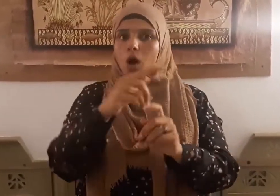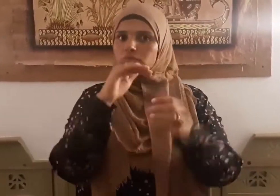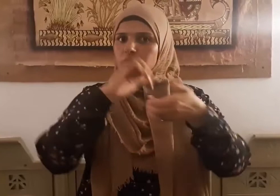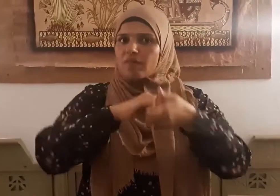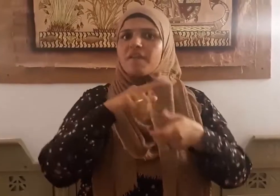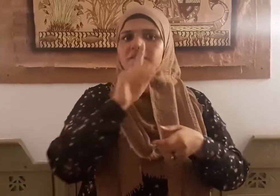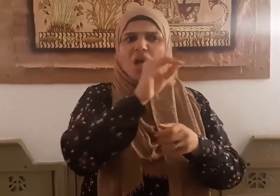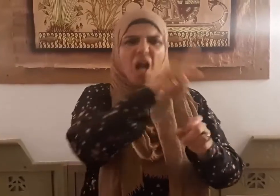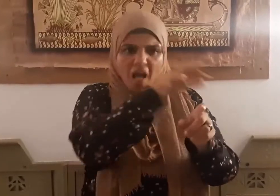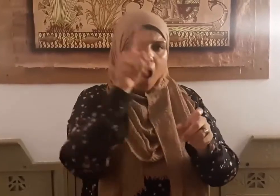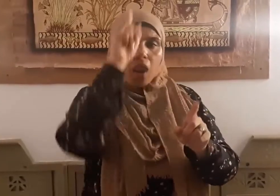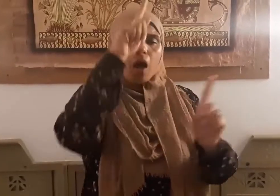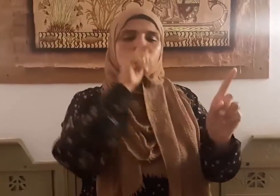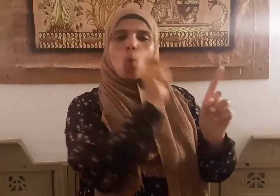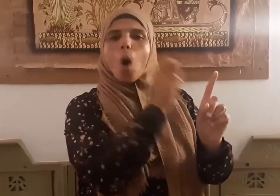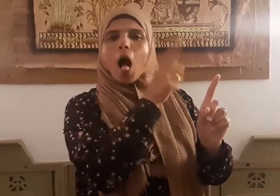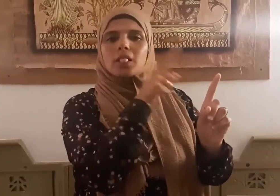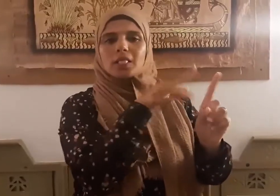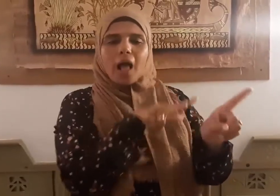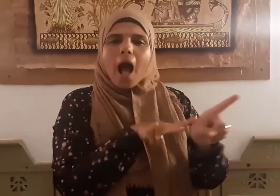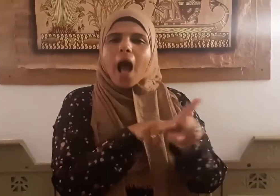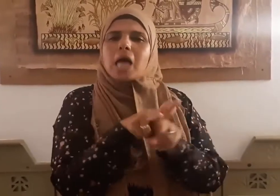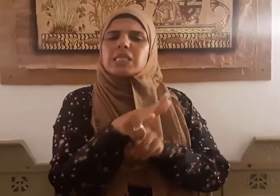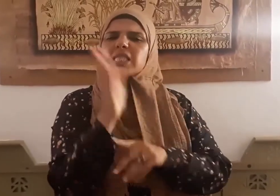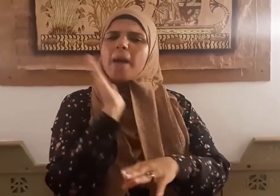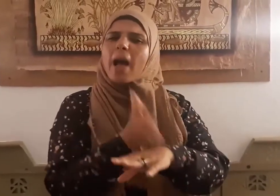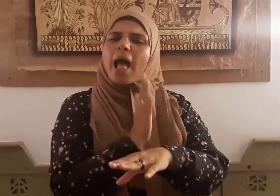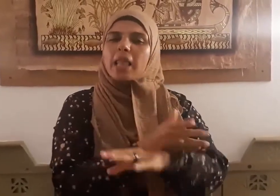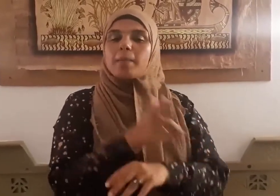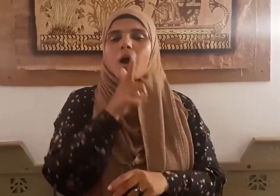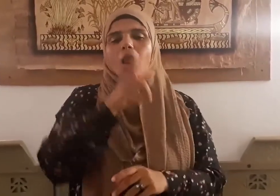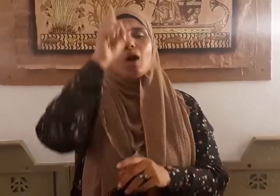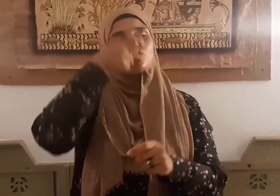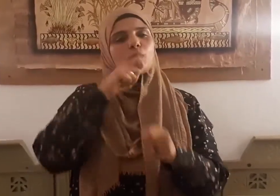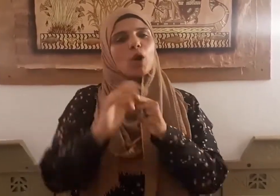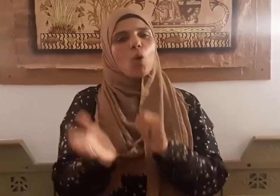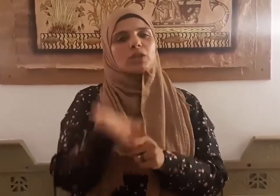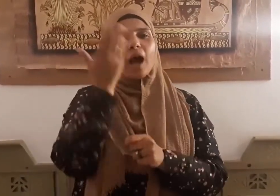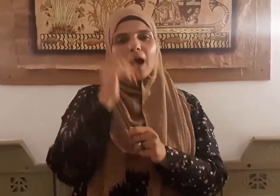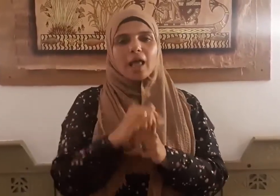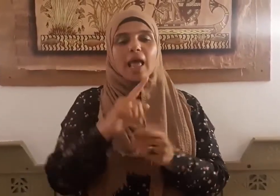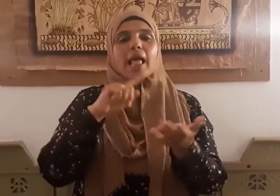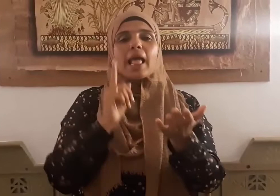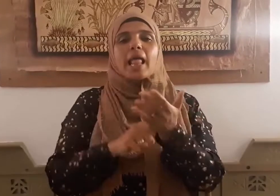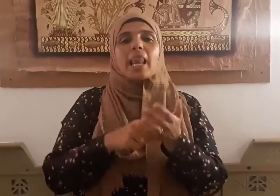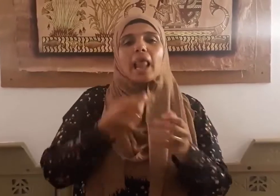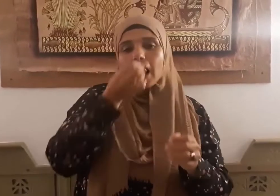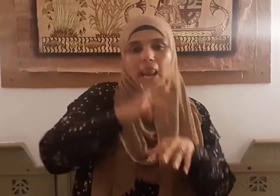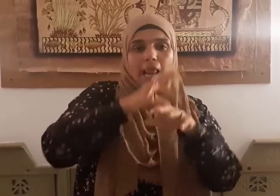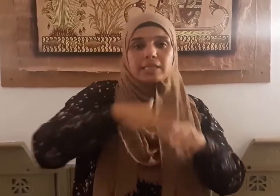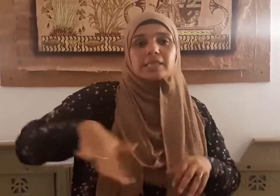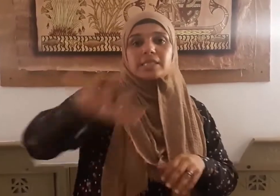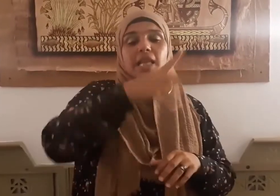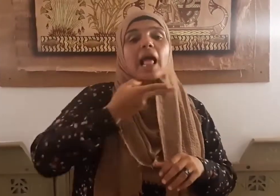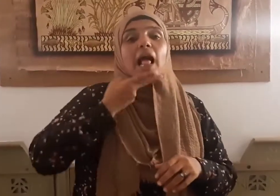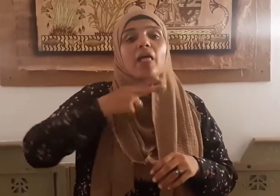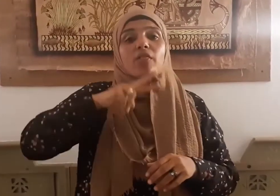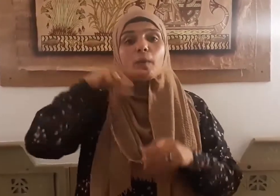بالعذاب الأليم قال تعالى إن الذين كذبوا بآياتنا